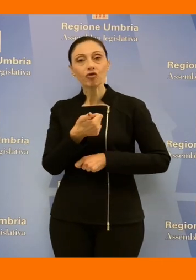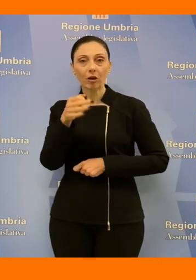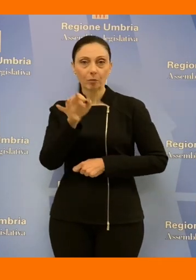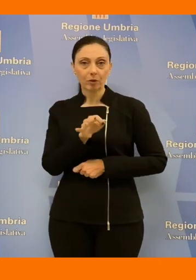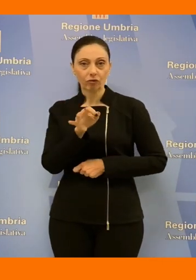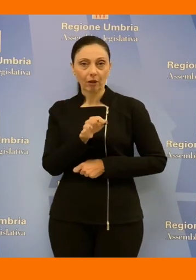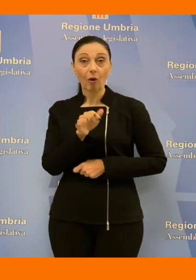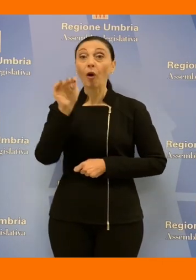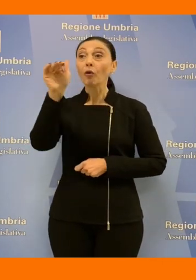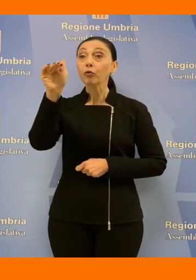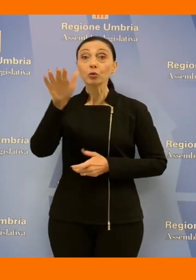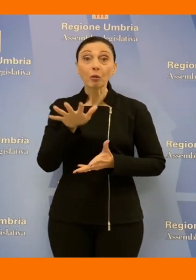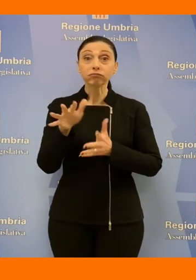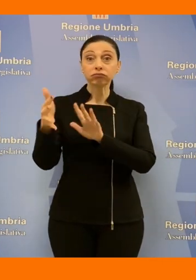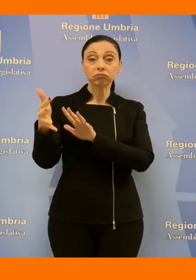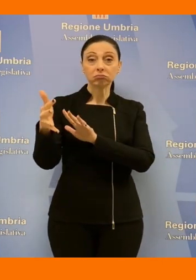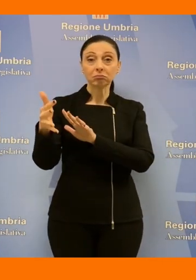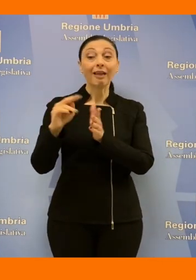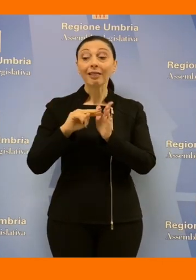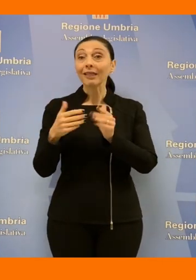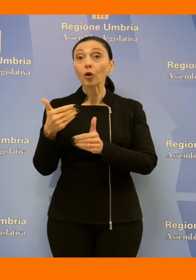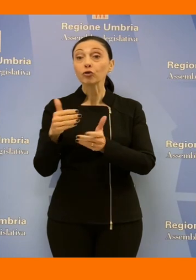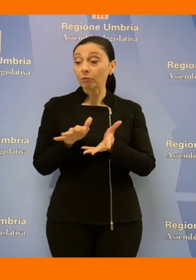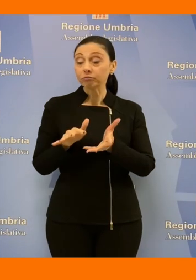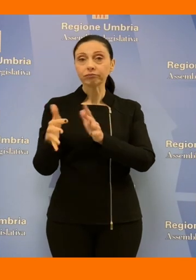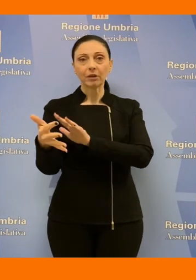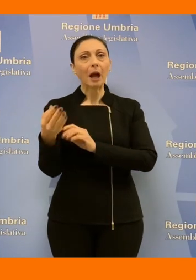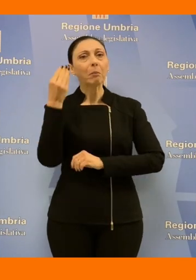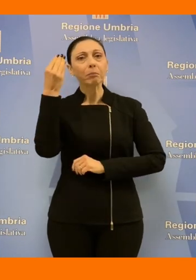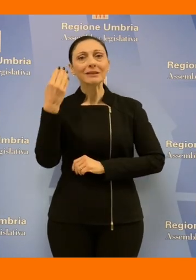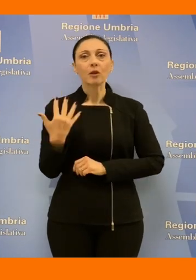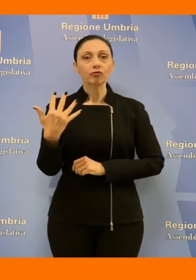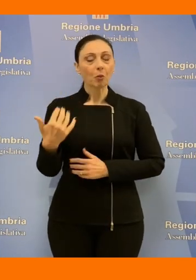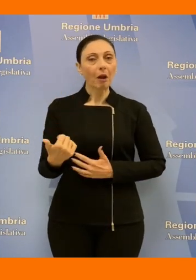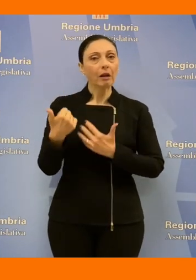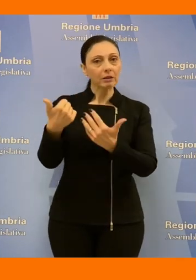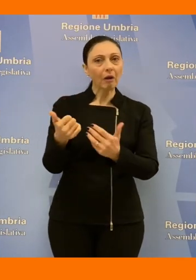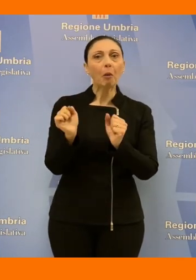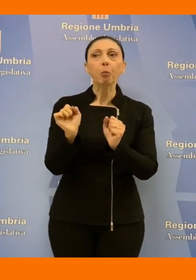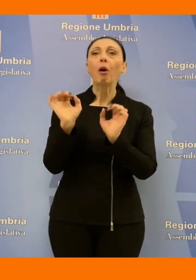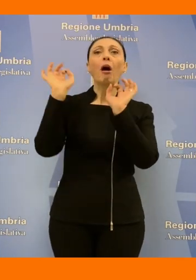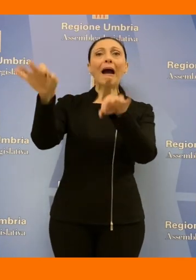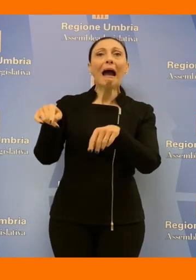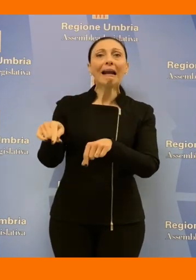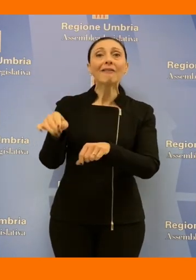avanti le tecnologie vanno avanti il pensare che da qui a 5-6 anni si possa arrivare ad una zero